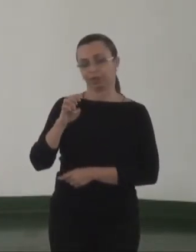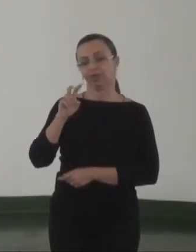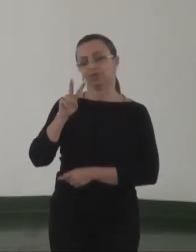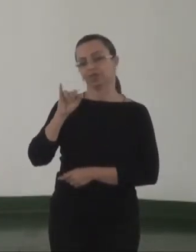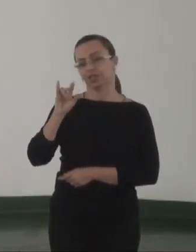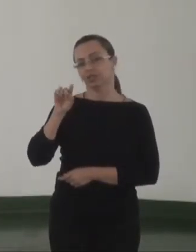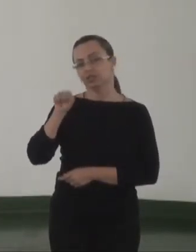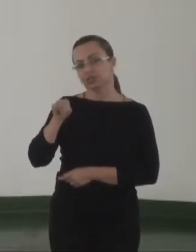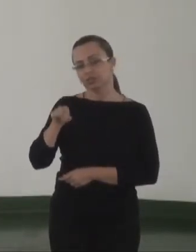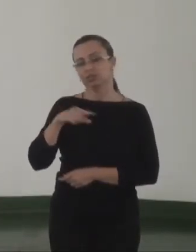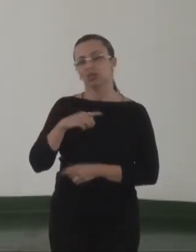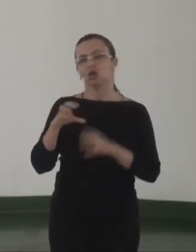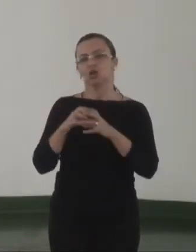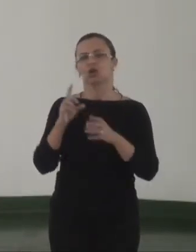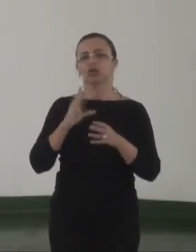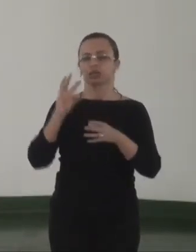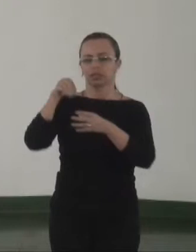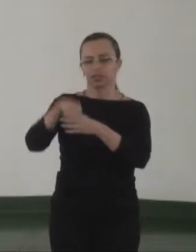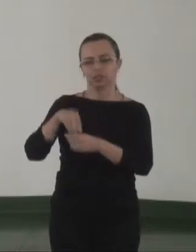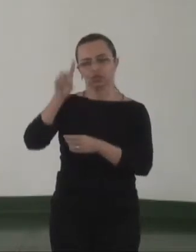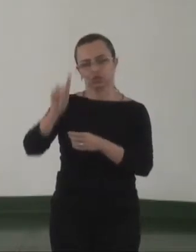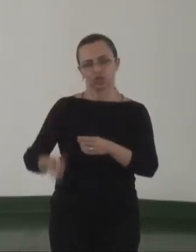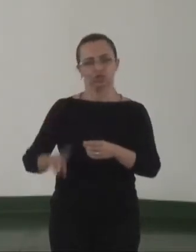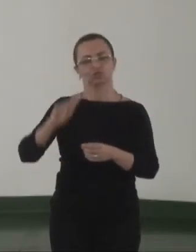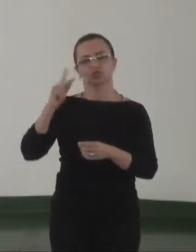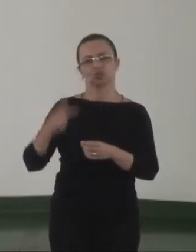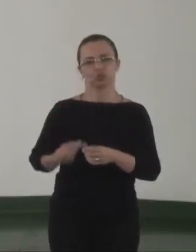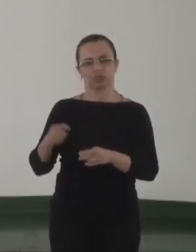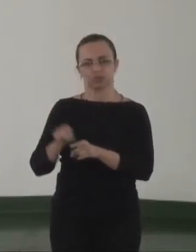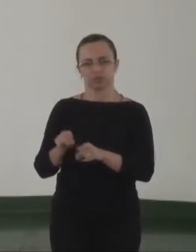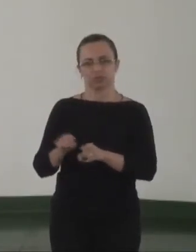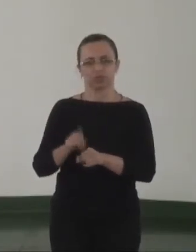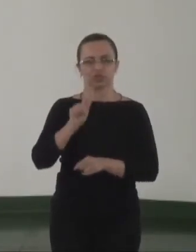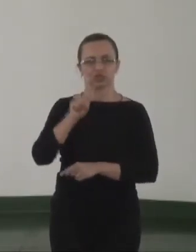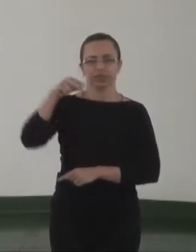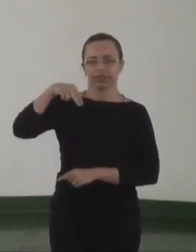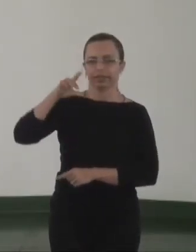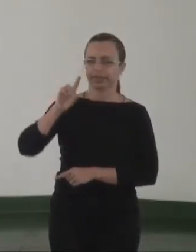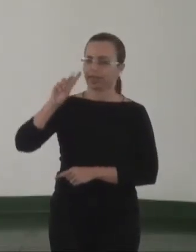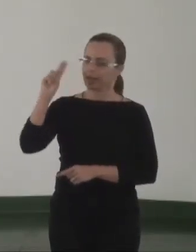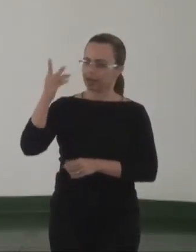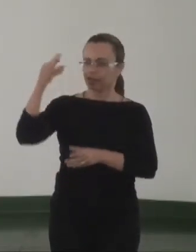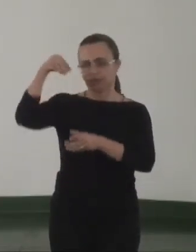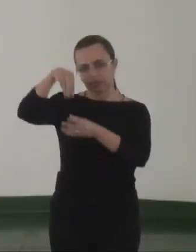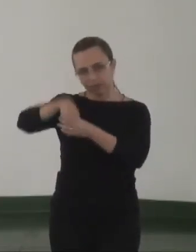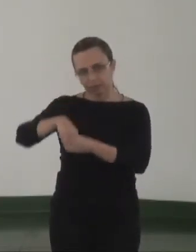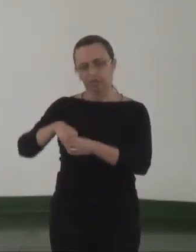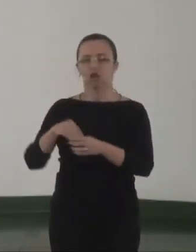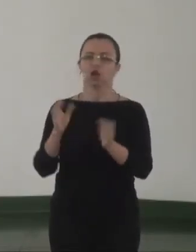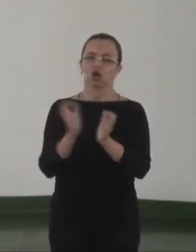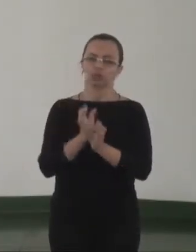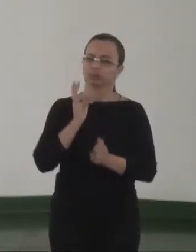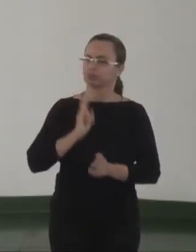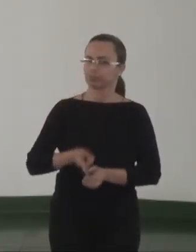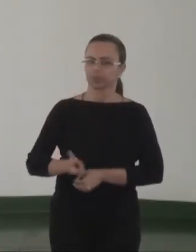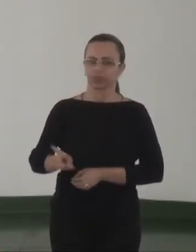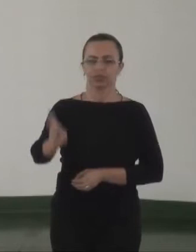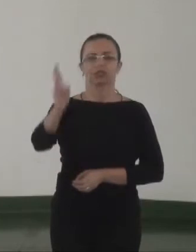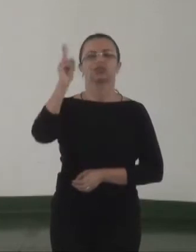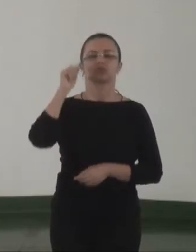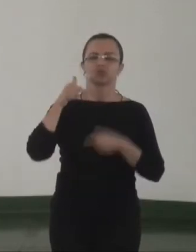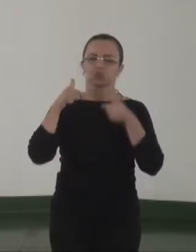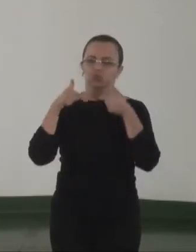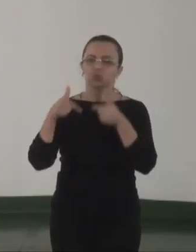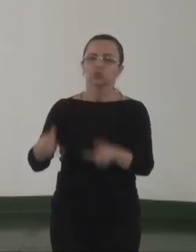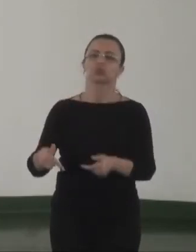o Grupo Nacional dos Direitos Humanos, GNDH. Ela é a comissão permanente de